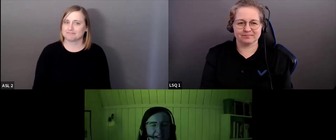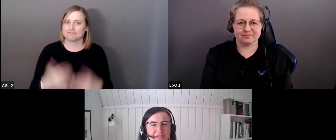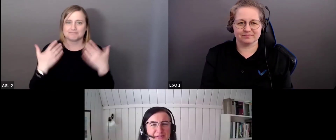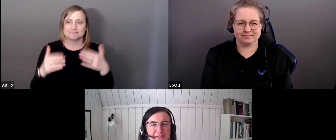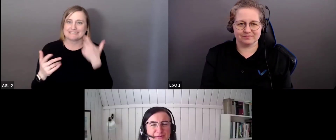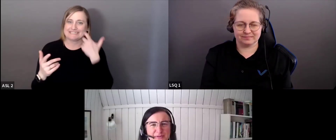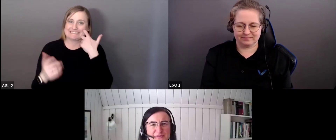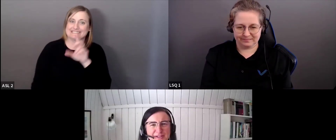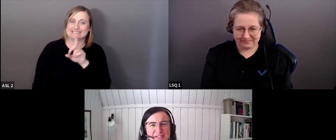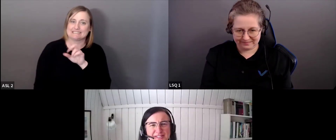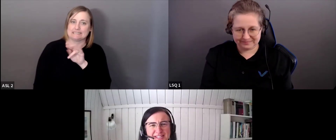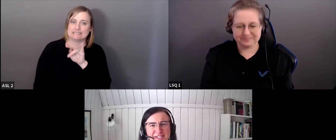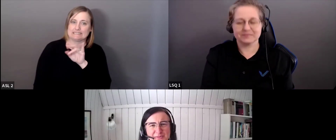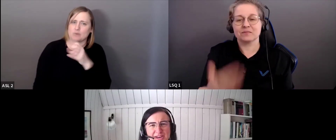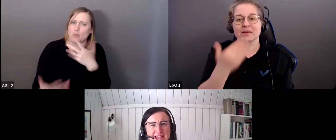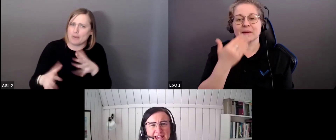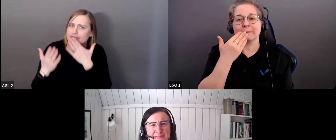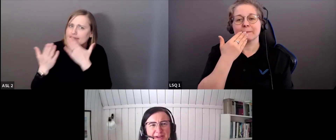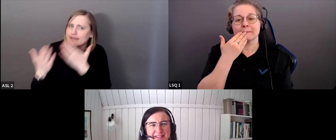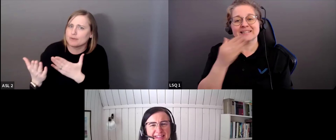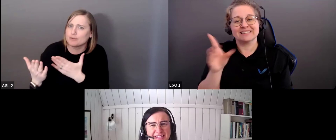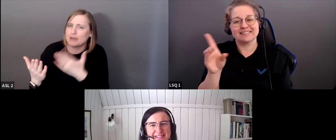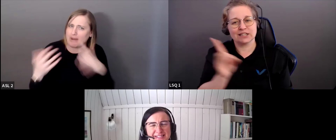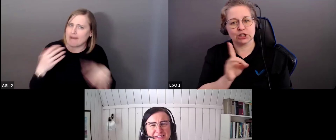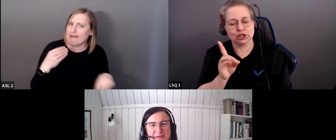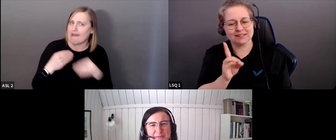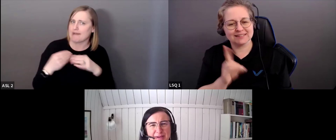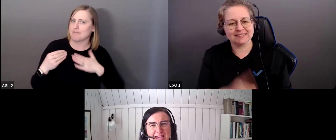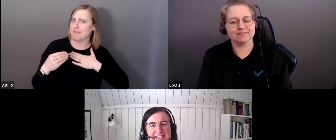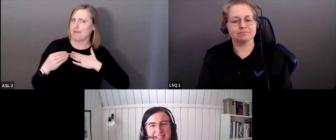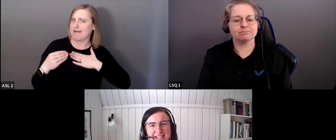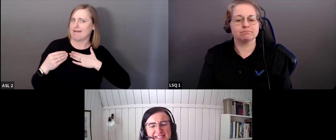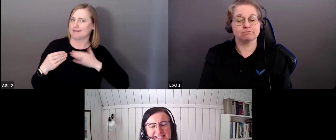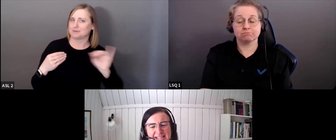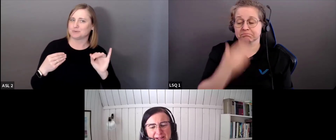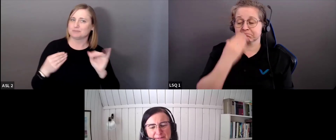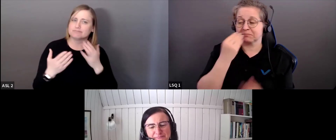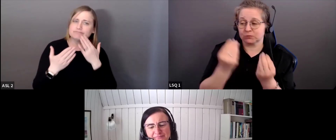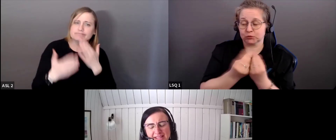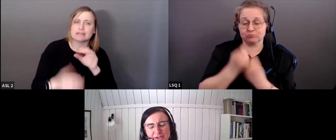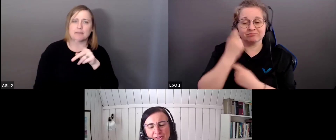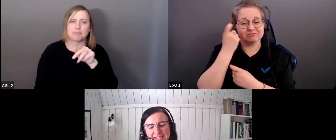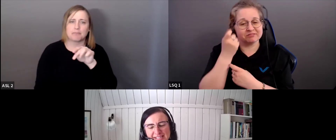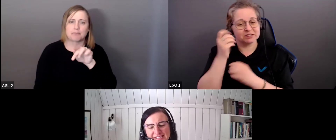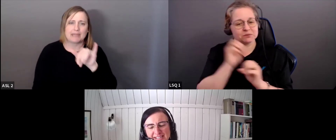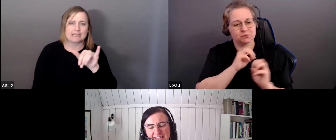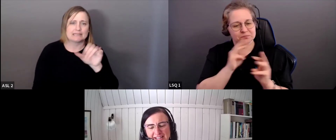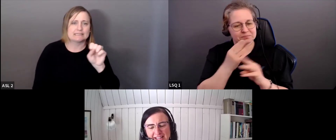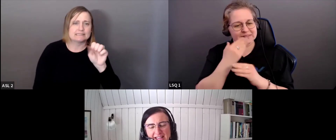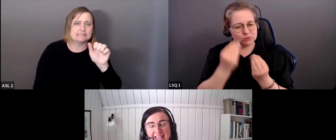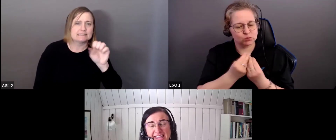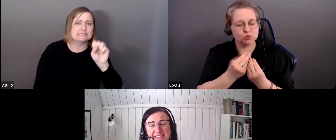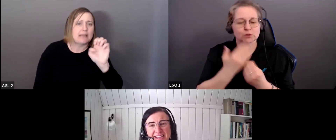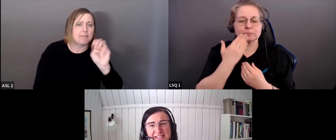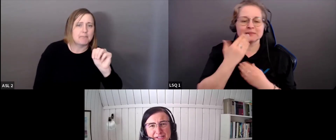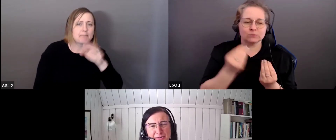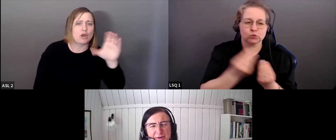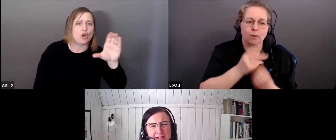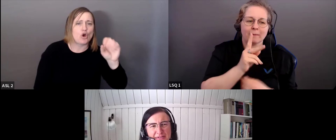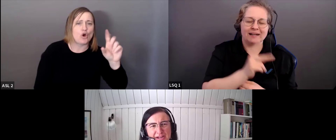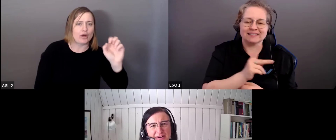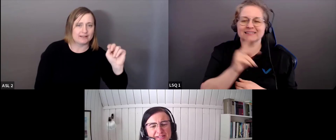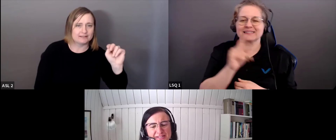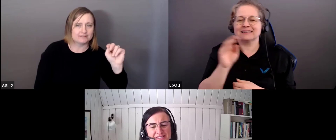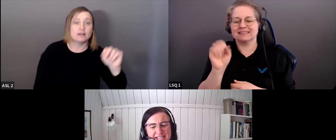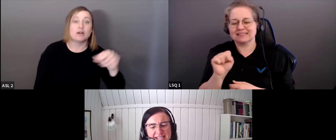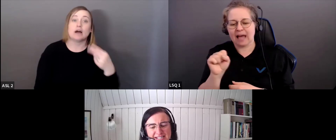Merci Denise, merci de vos réflexions. Je voudrais aussi remercier Patrice, et Colline,